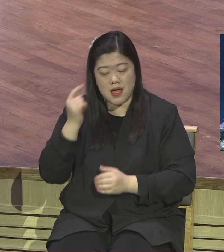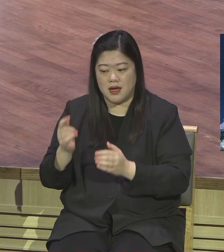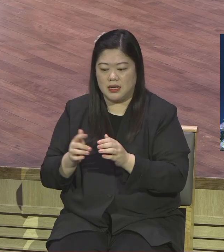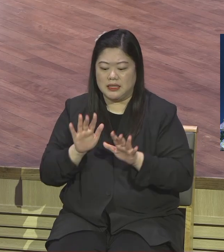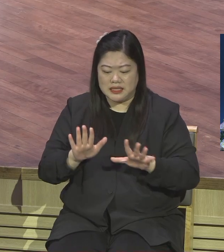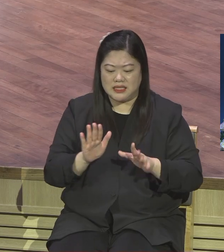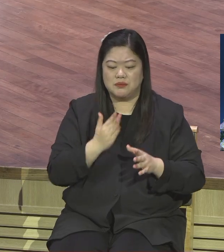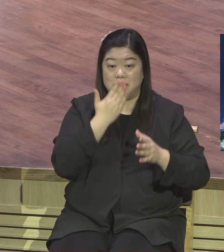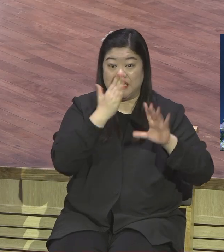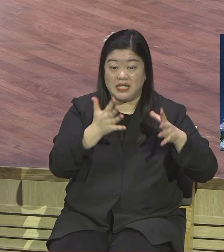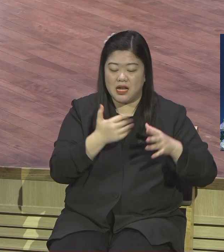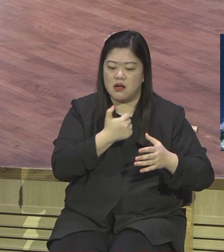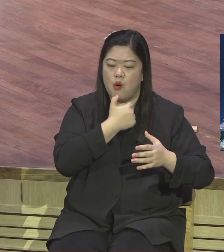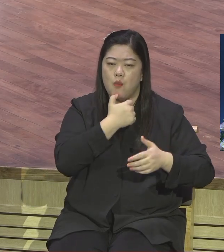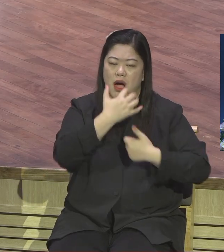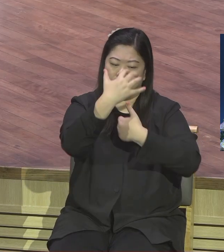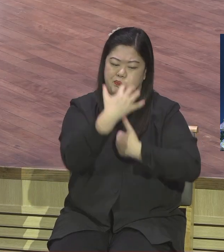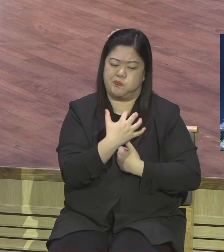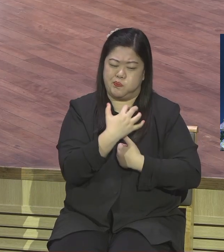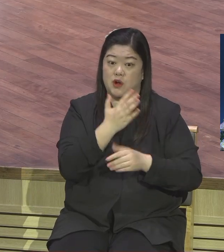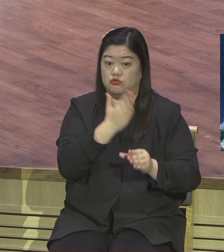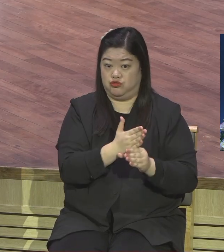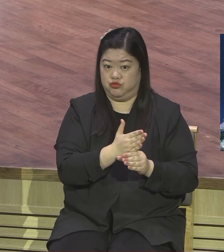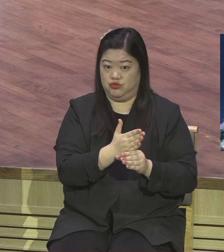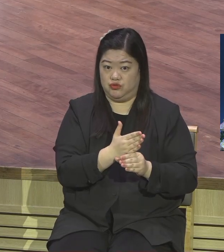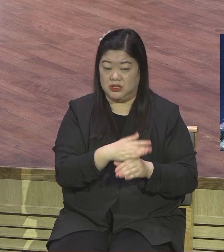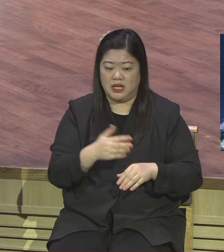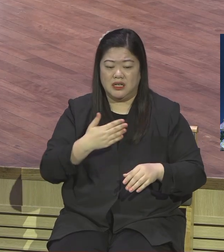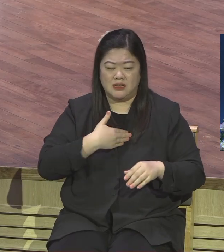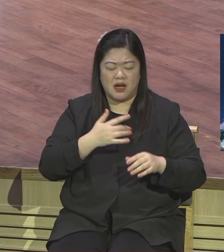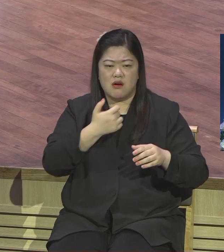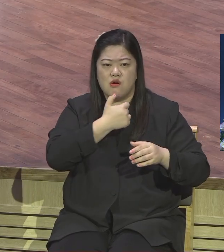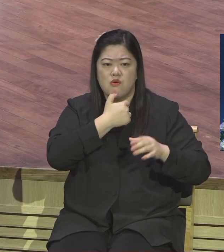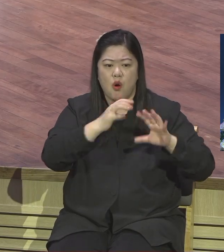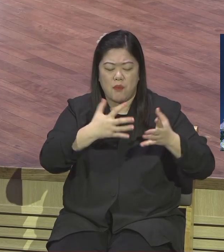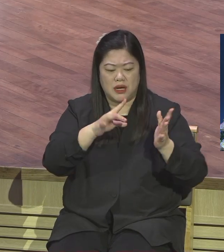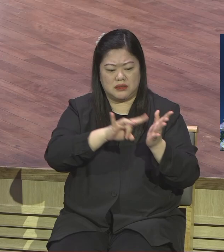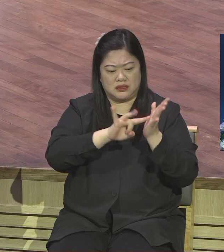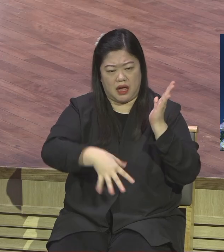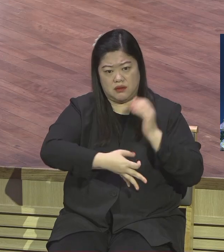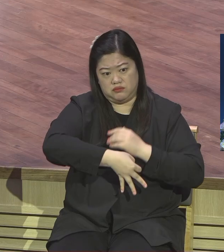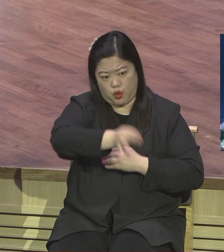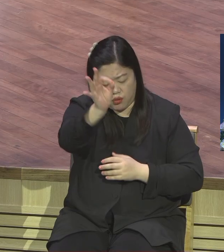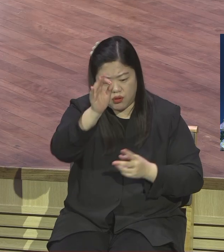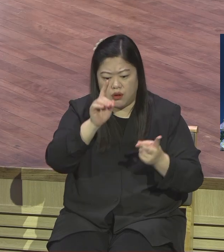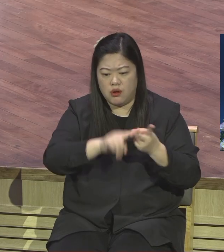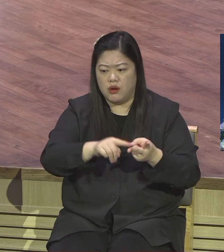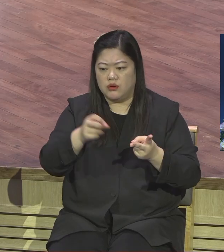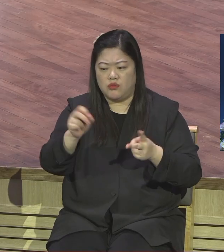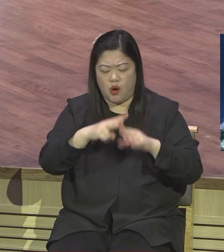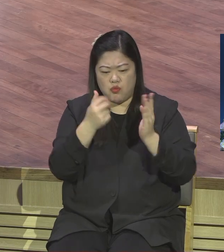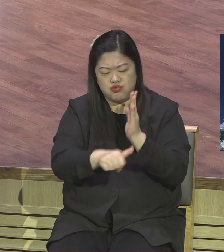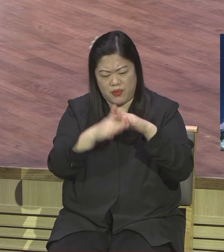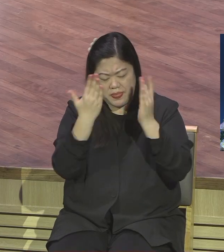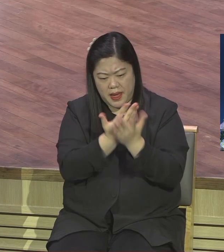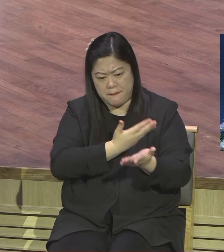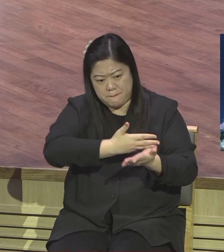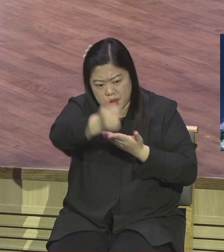압제했어요 지금 잡혀있으니 로마 세금 다 뺏기지요 좋은 거 다 뺏기지요 이거 뭐 진짜 살맛지 않나 죽을 파이란 말이에요